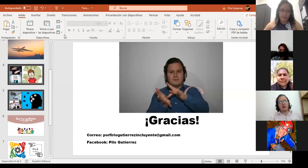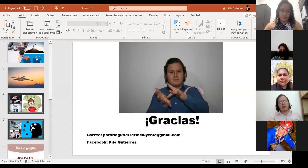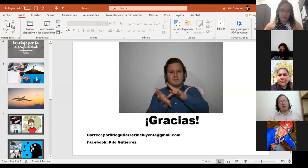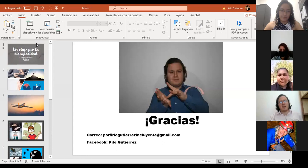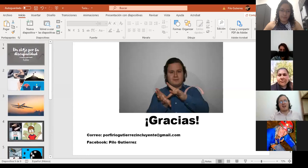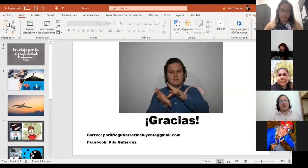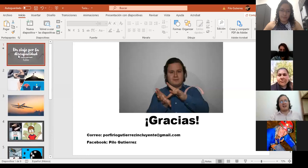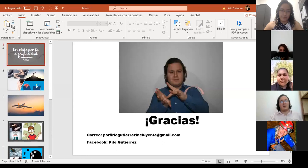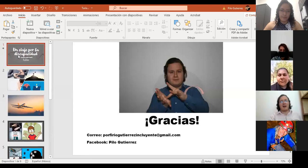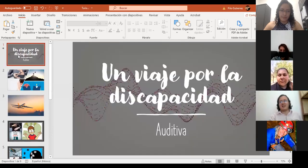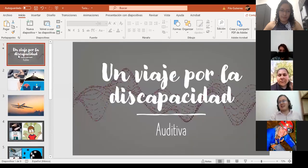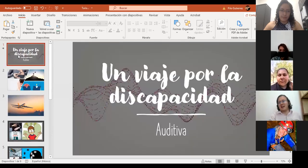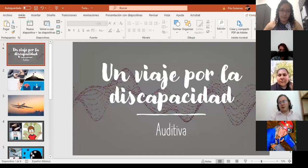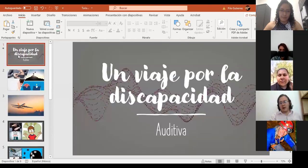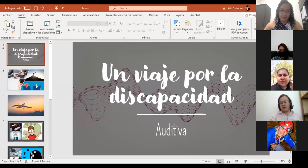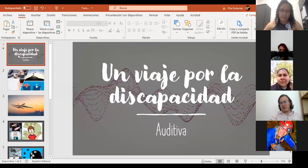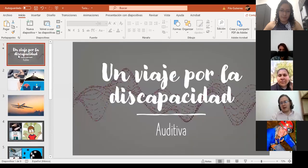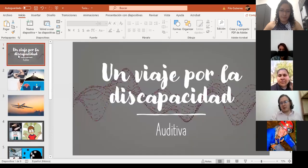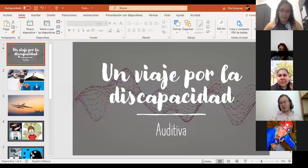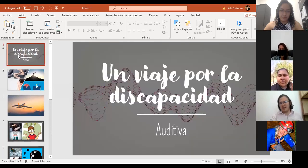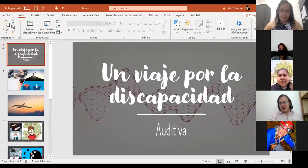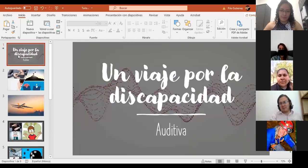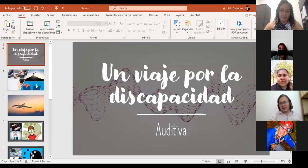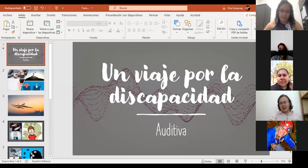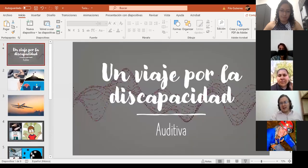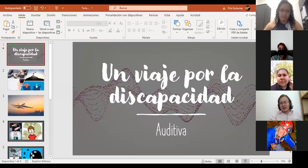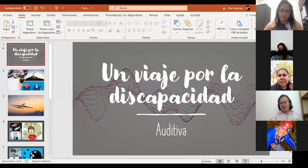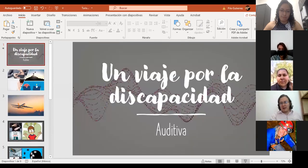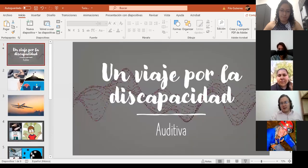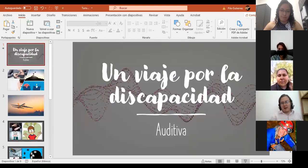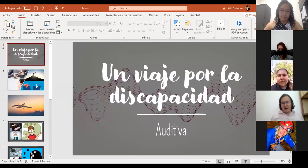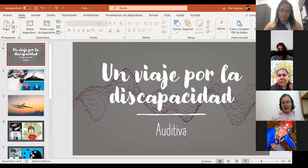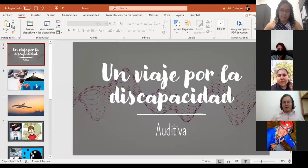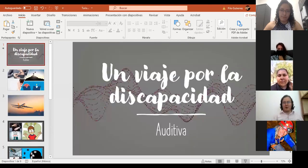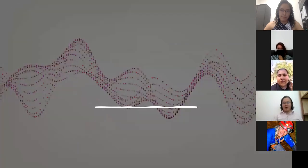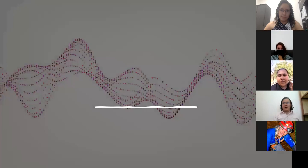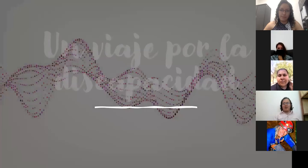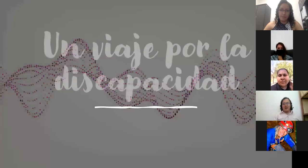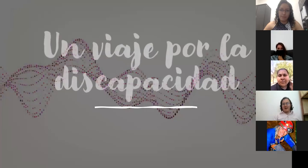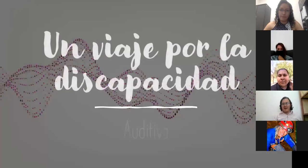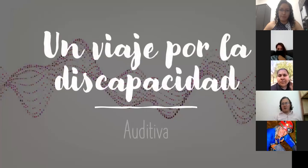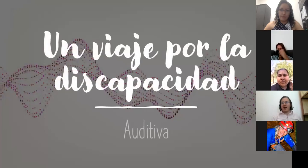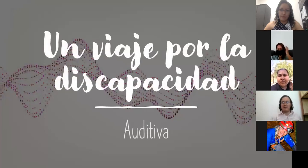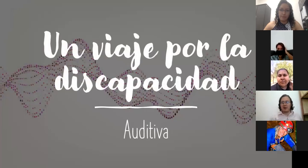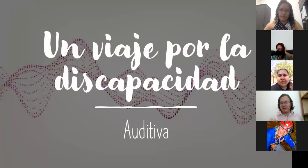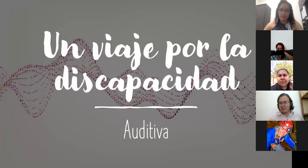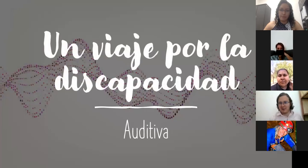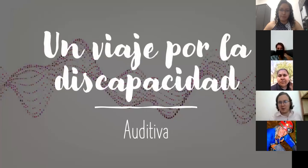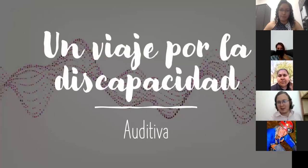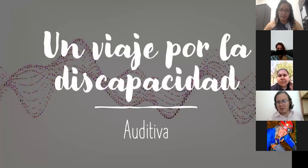poquito de lo que he vivido en la zona turística. Por eso yo aquí lo llamé un viaje por la discapacidad auditiva,